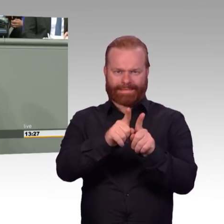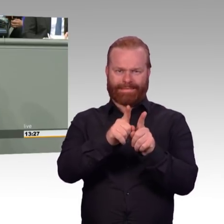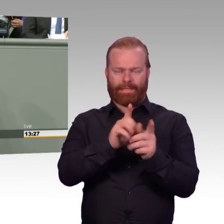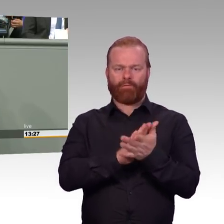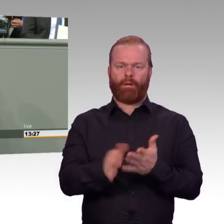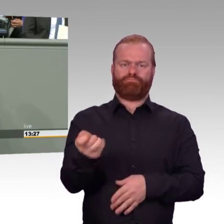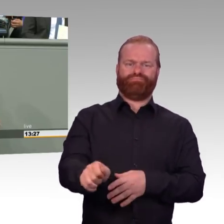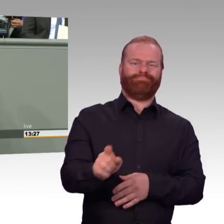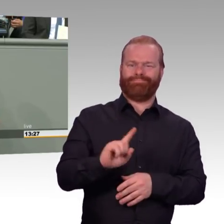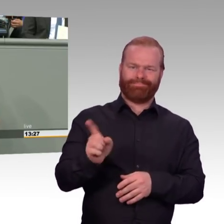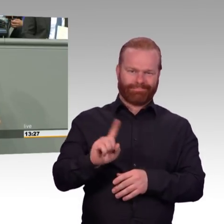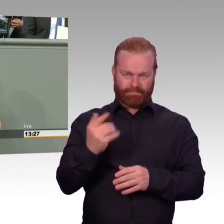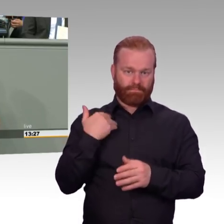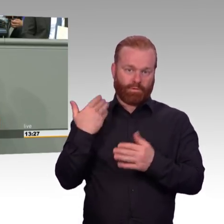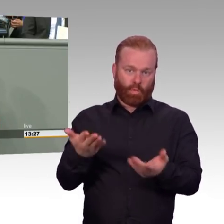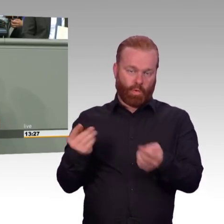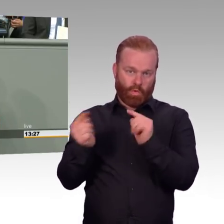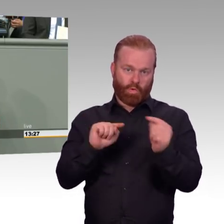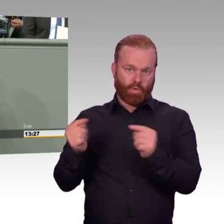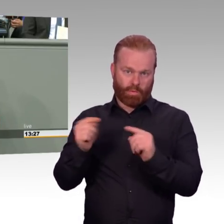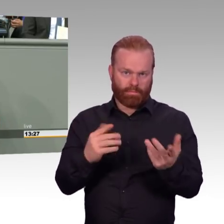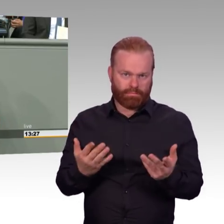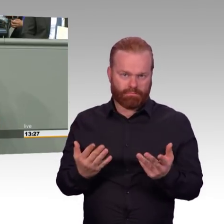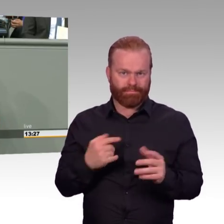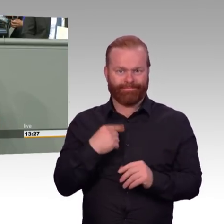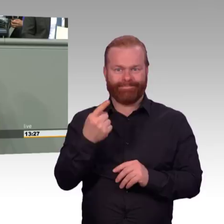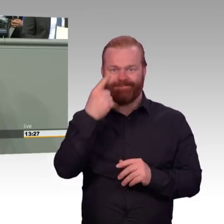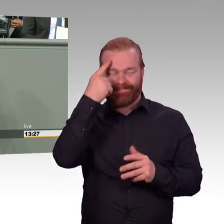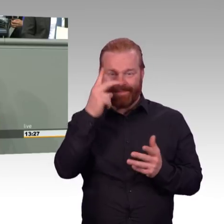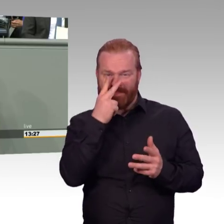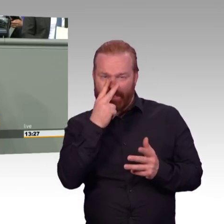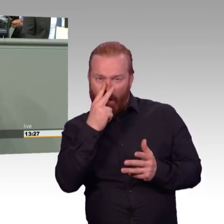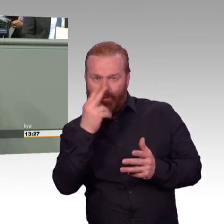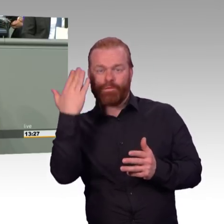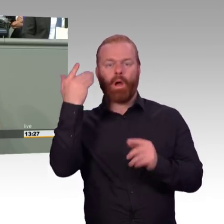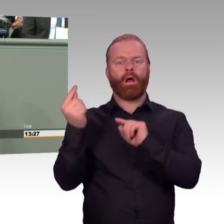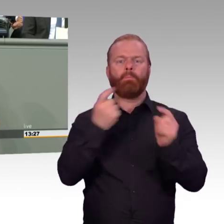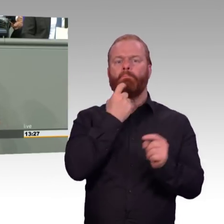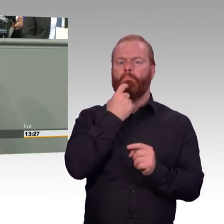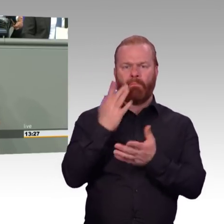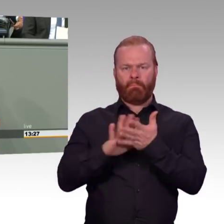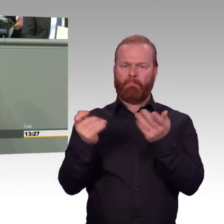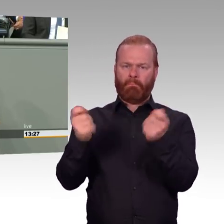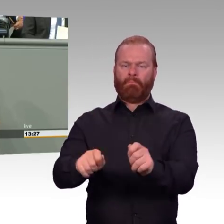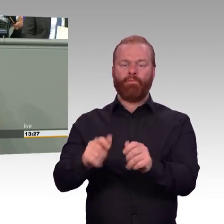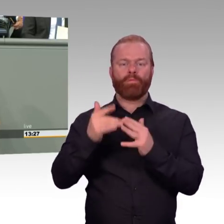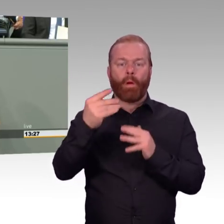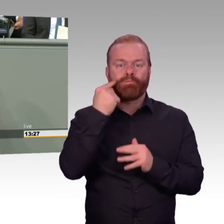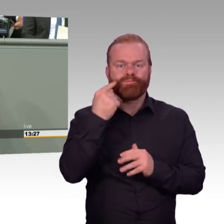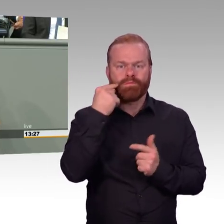gar nicht negieren. Ich habe das gelesen. Ich will nicht mal ausschließen, dass in unserem Gesetz nachher tatsächlich so etwas auch noch drinsteht. Dass wir aber, und da sind wir beide uns,